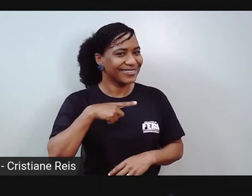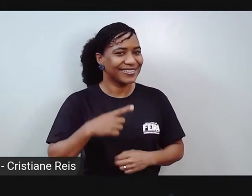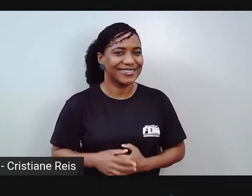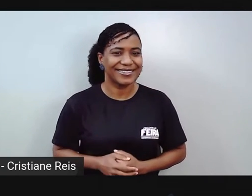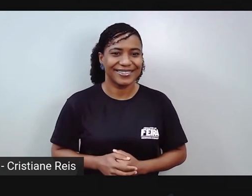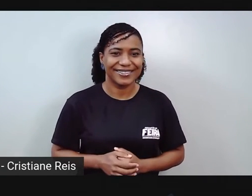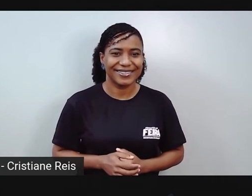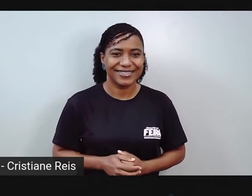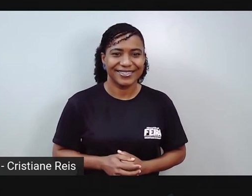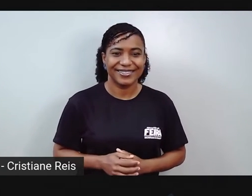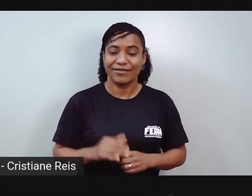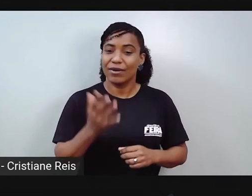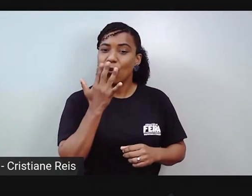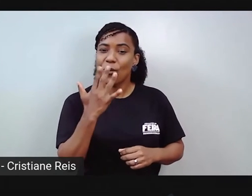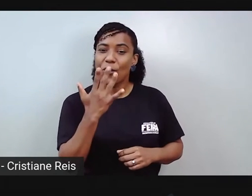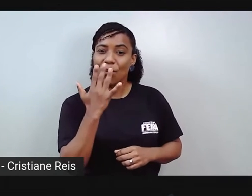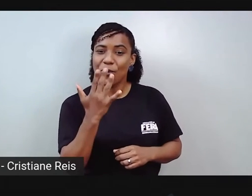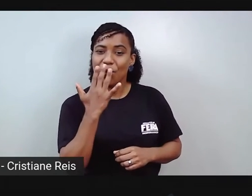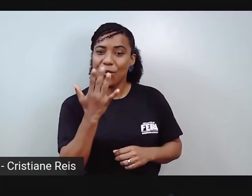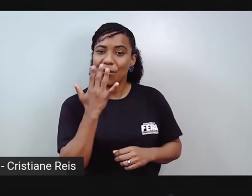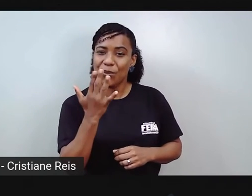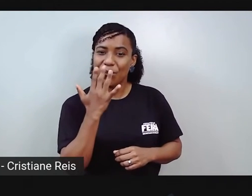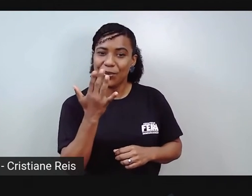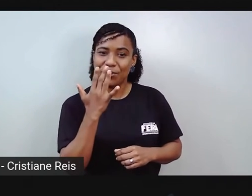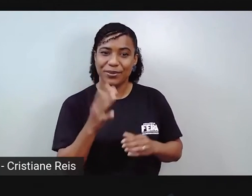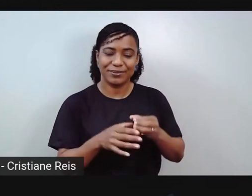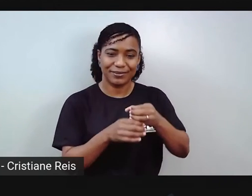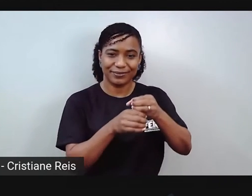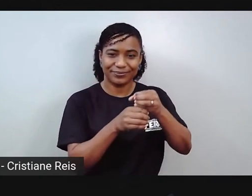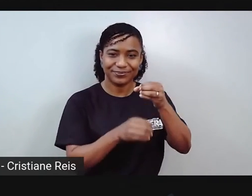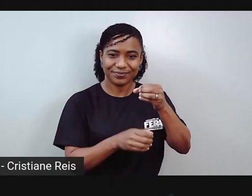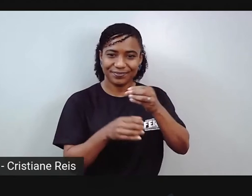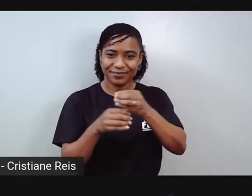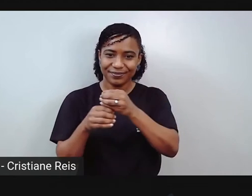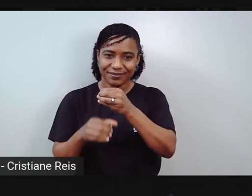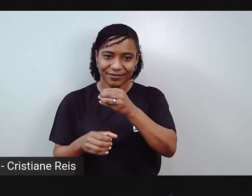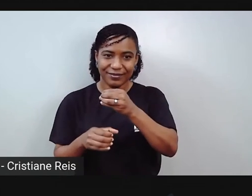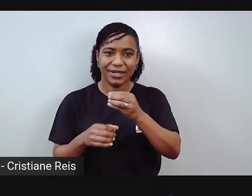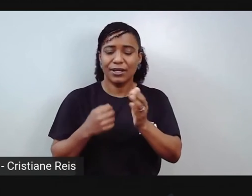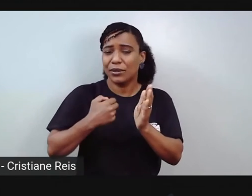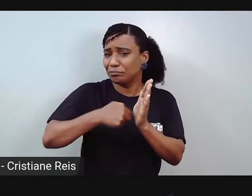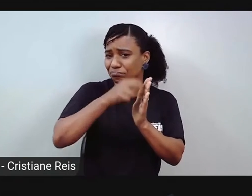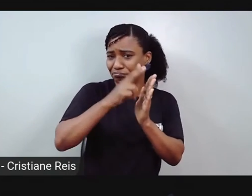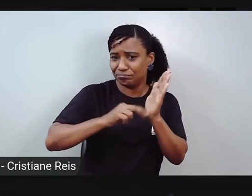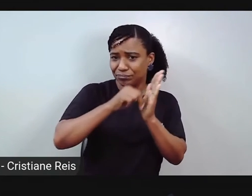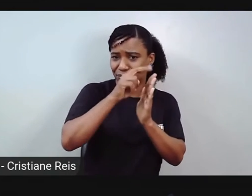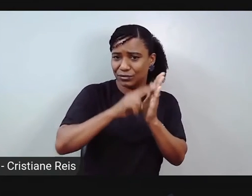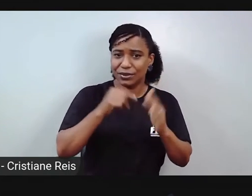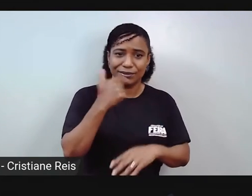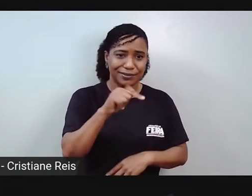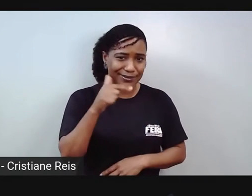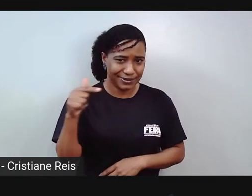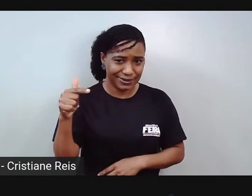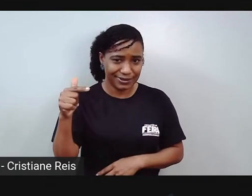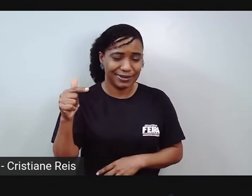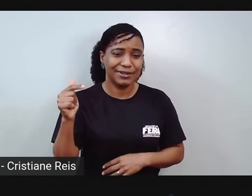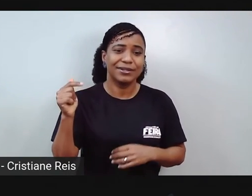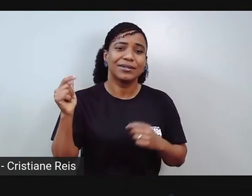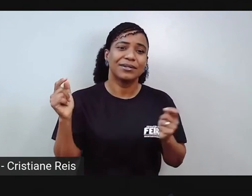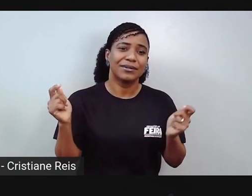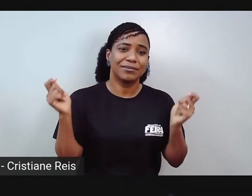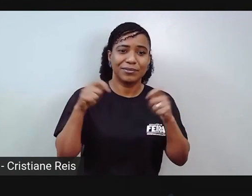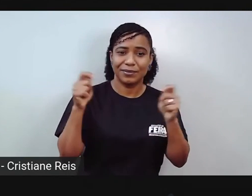rolinho fique bem colorido. Ai, Proelisa, e se não tiver tinta? Sem problema, não. Dá para vocês